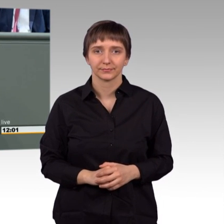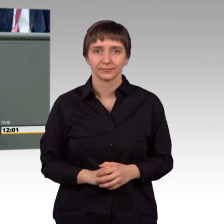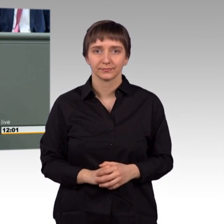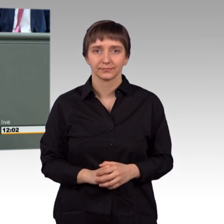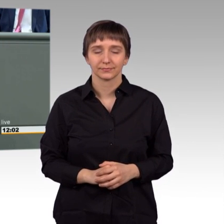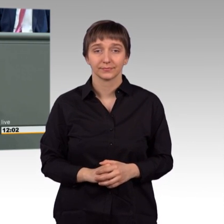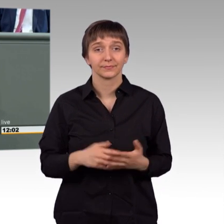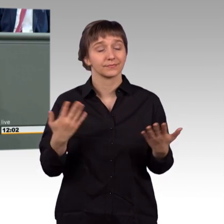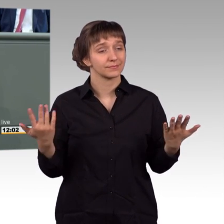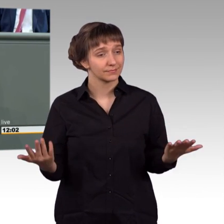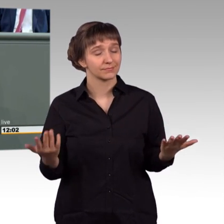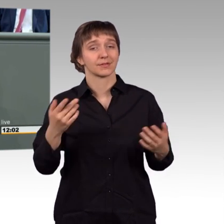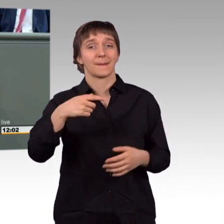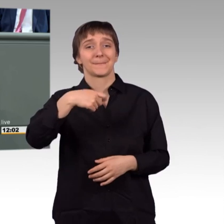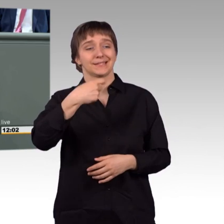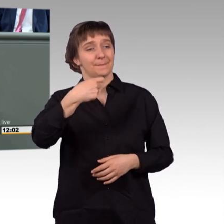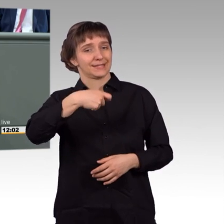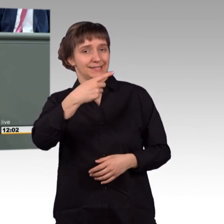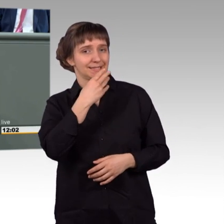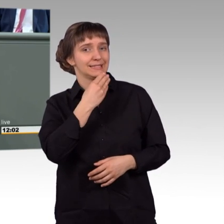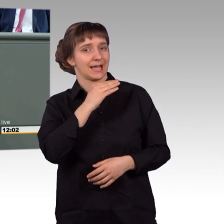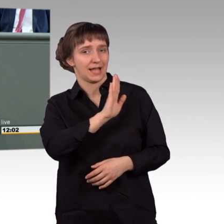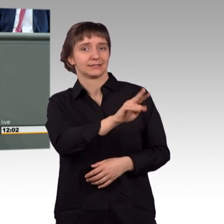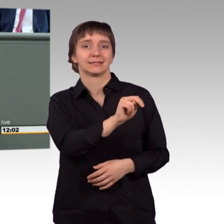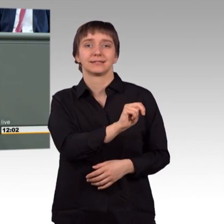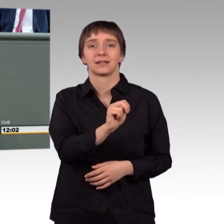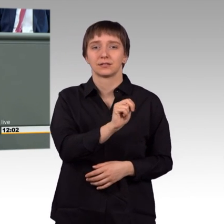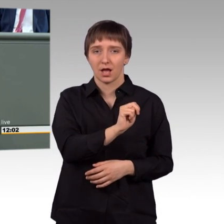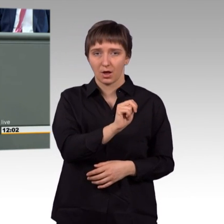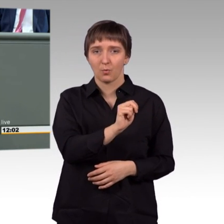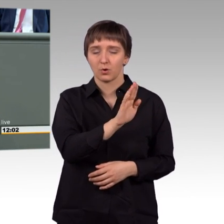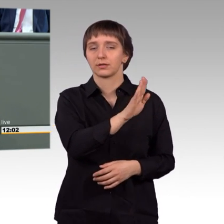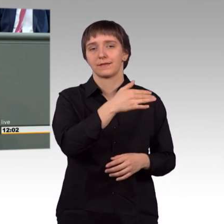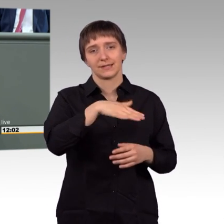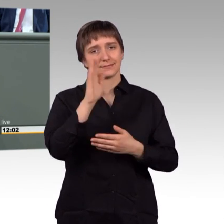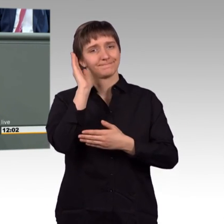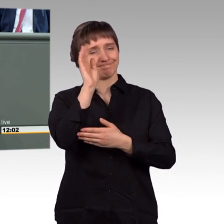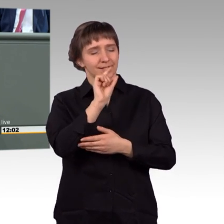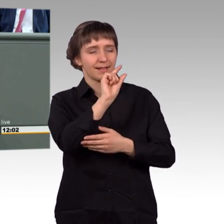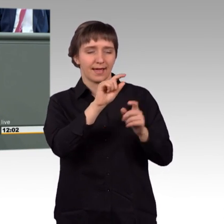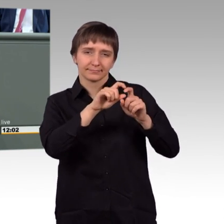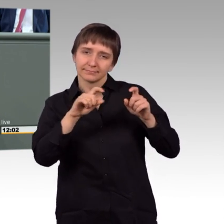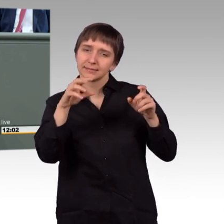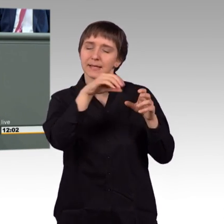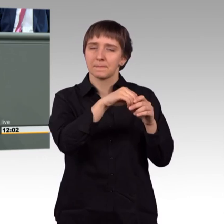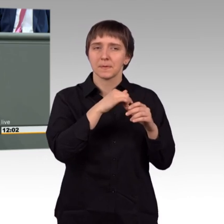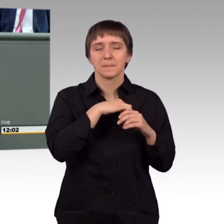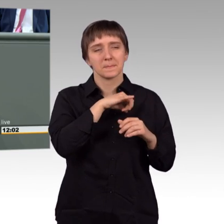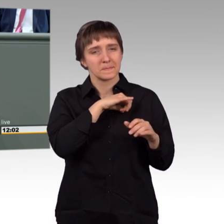Ministerpräsident Netanyahu hat in seiner Rede eine kleine Passage gehabt, die mich hat aufhorchen lassen. Er hat